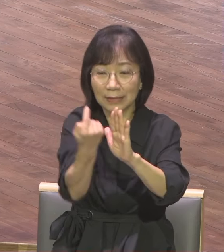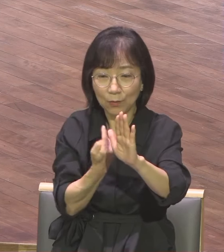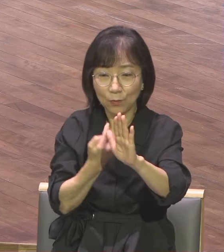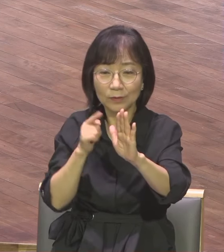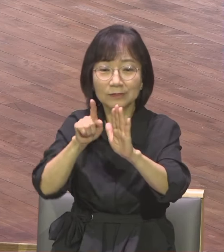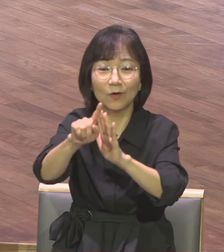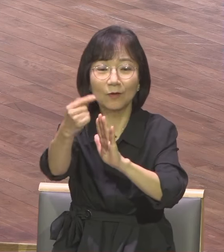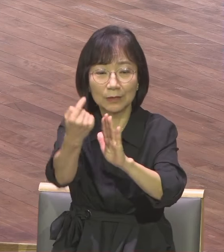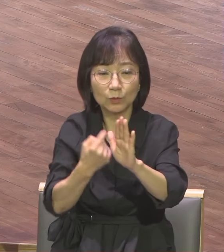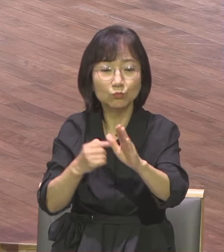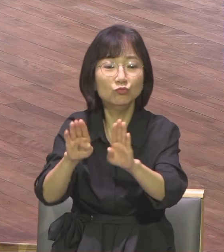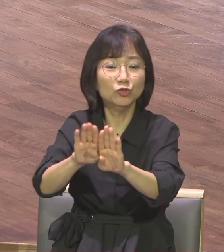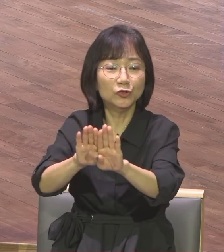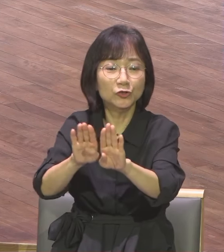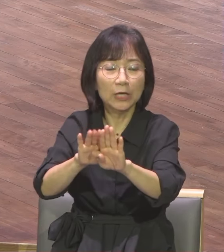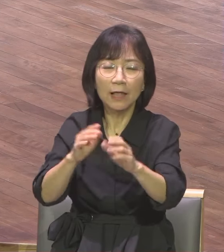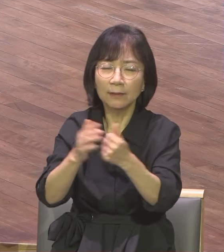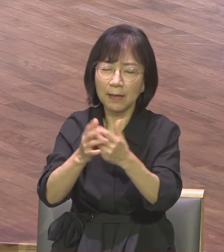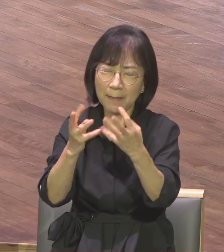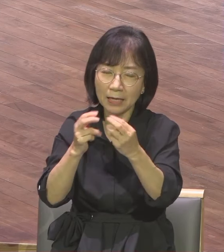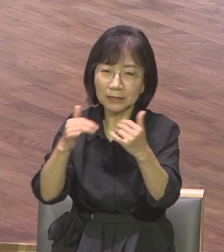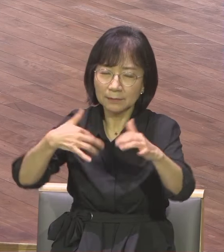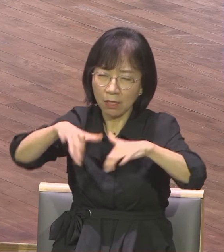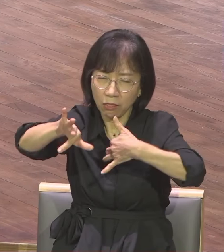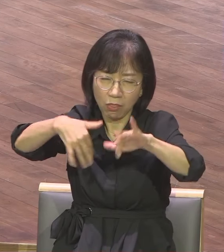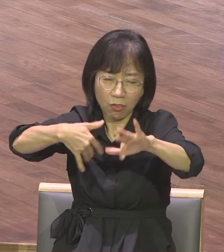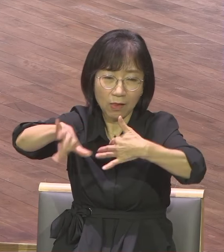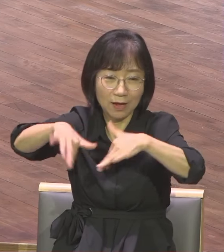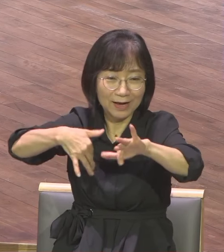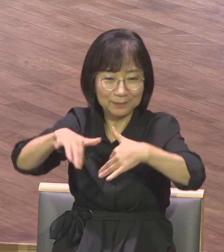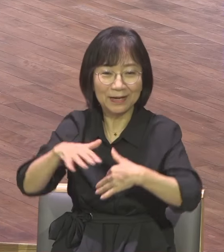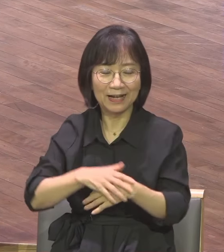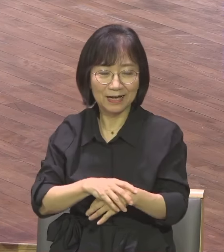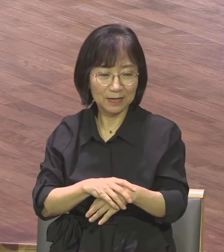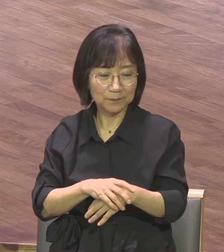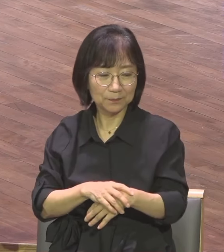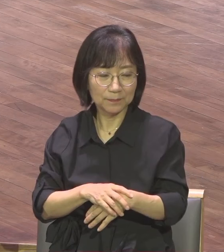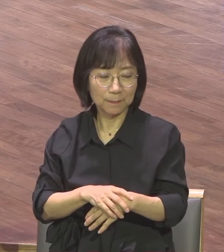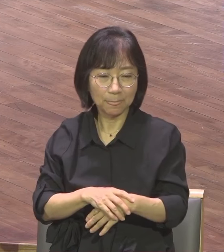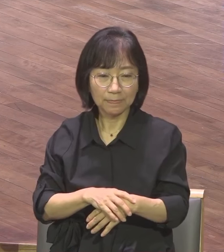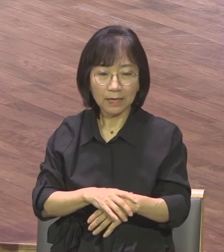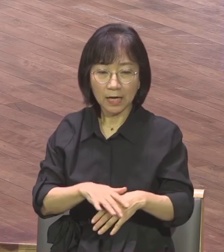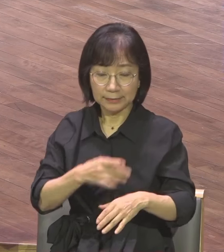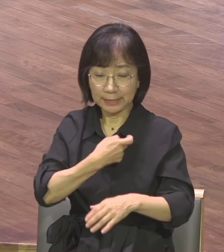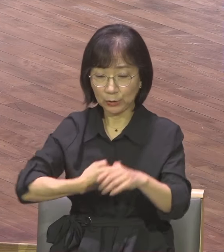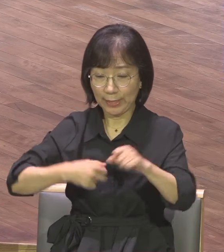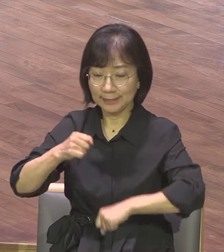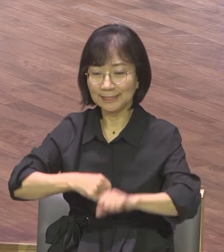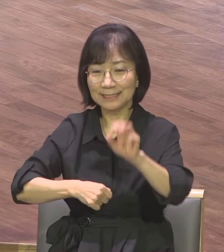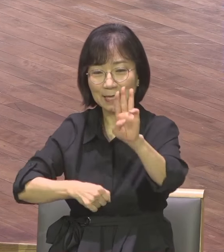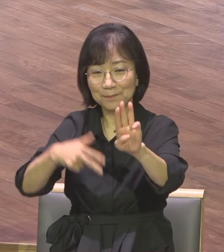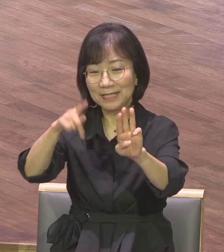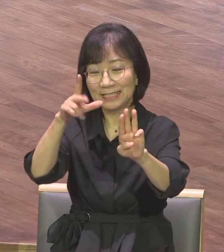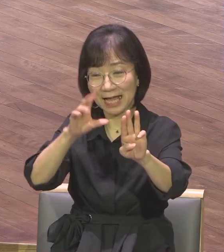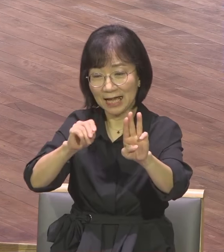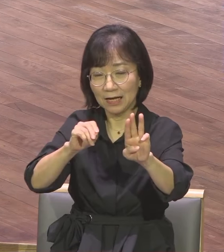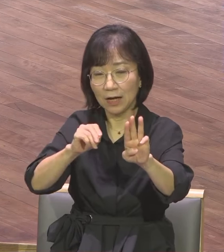얼마나 많은 사람이 없겠습니까? 여러분 사도행전 3장은 오순절 기간이에요 보통은 유대인들은요 예루살렘에